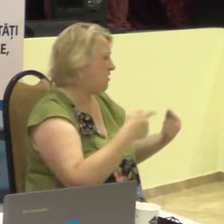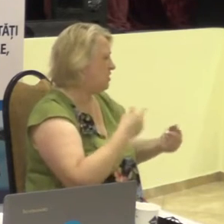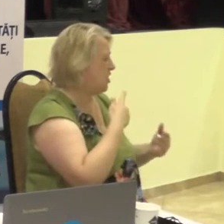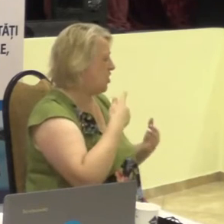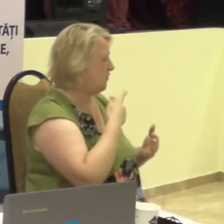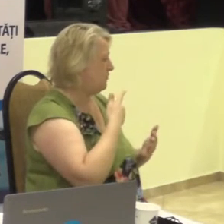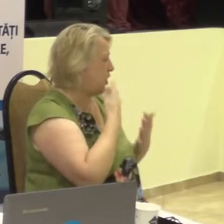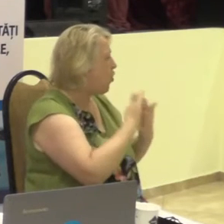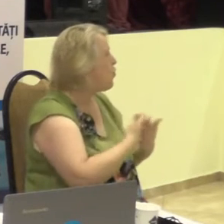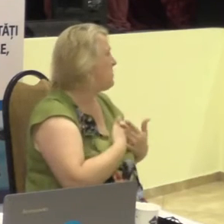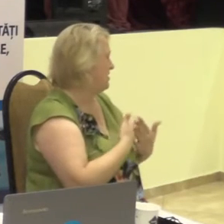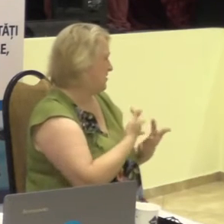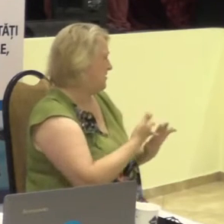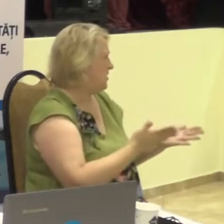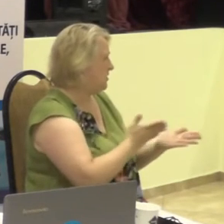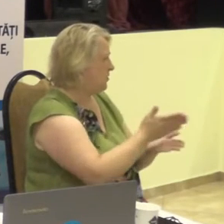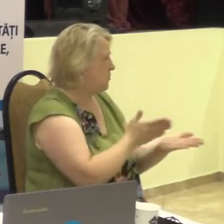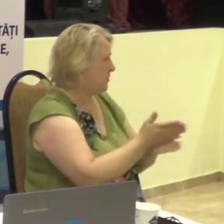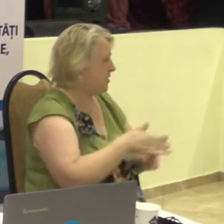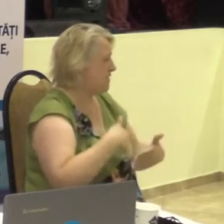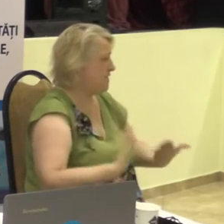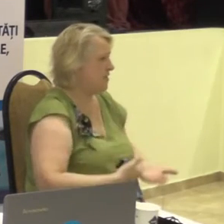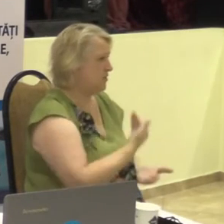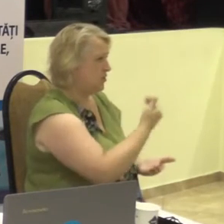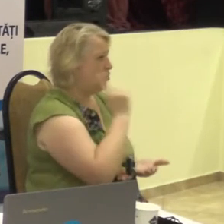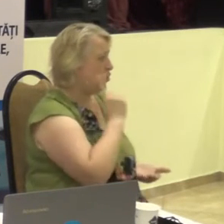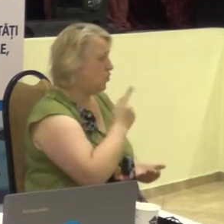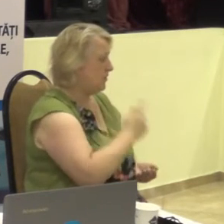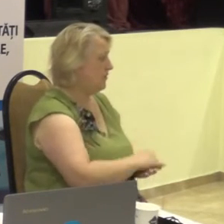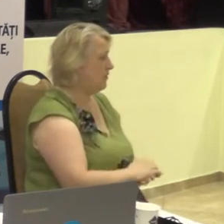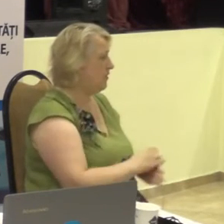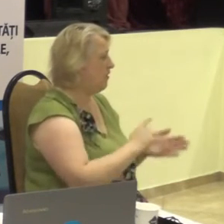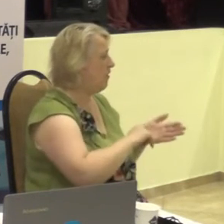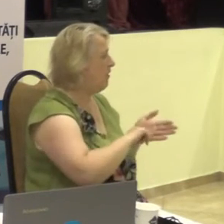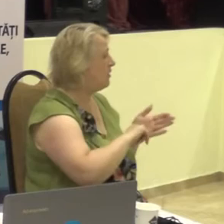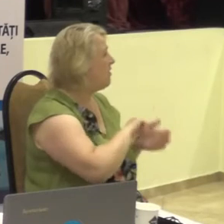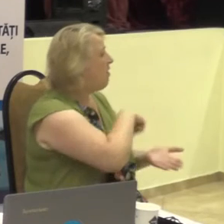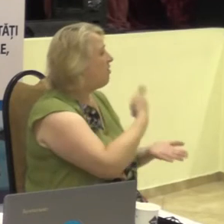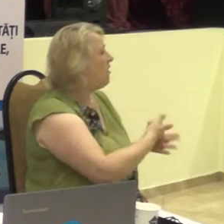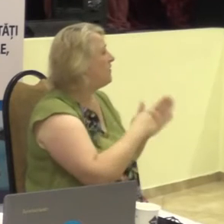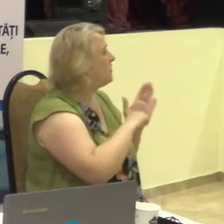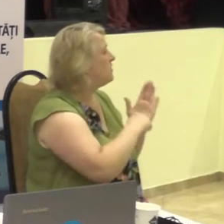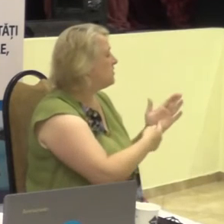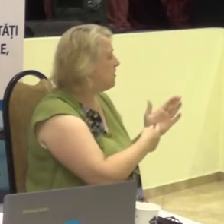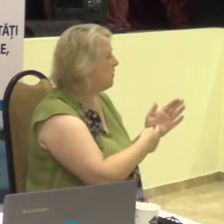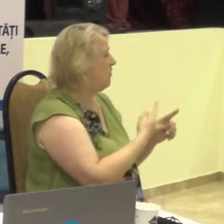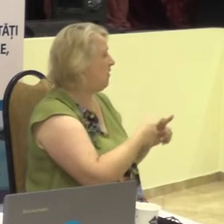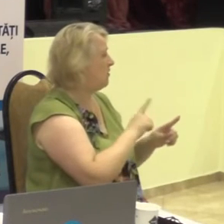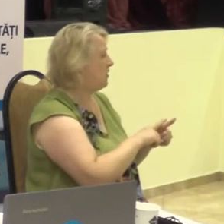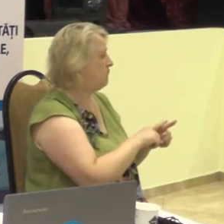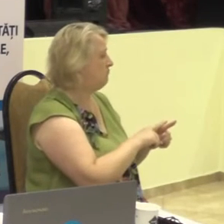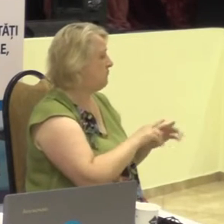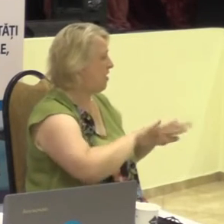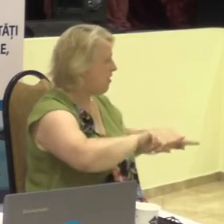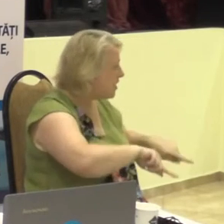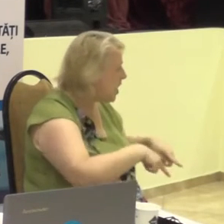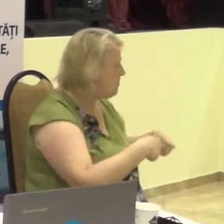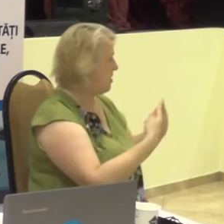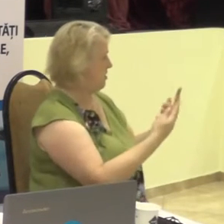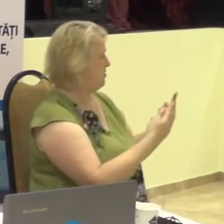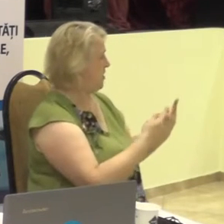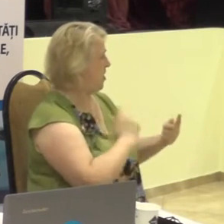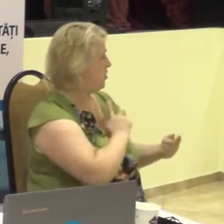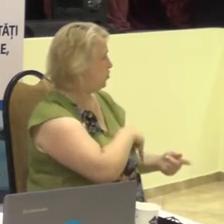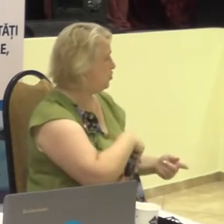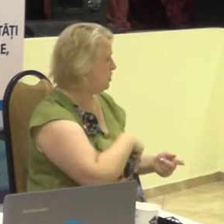domenii ale vieților. Obiectivile principale rămână în reabilitarea socială,